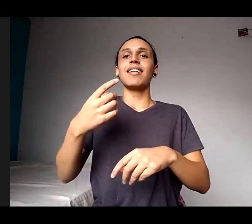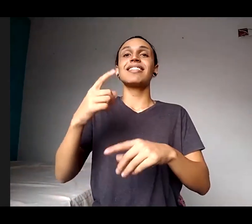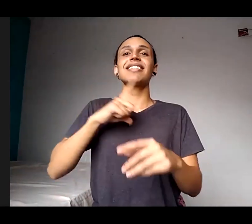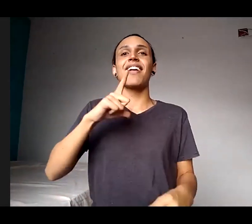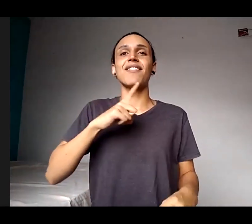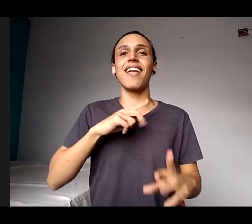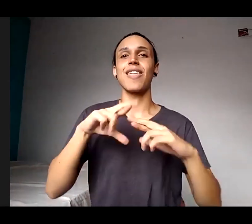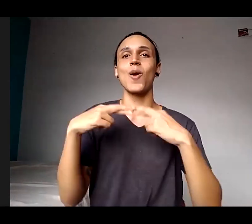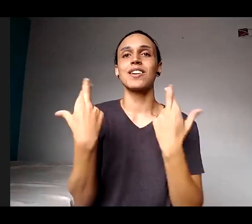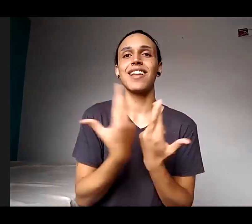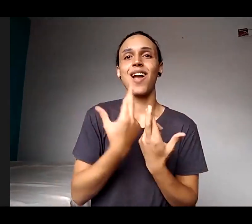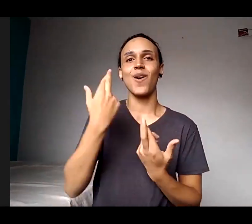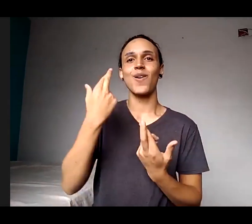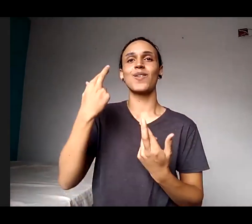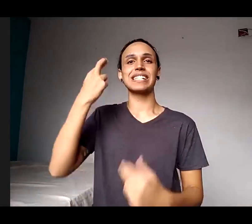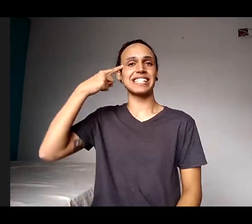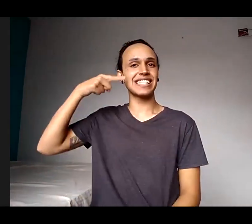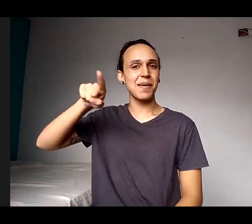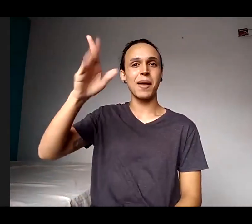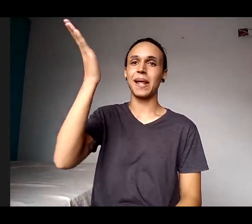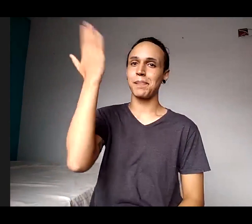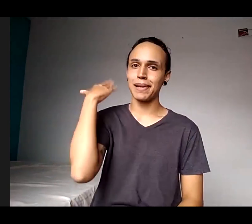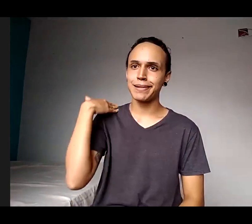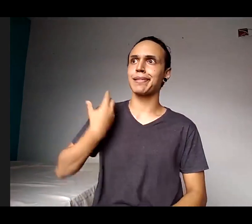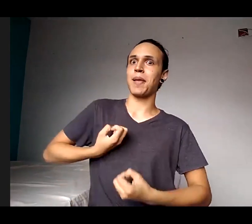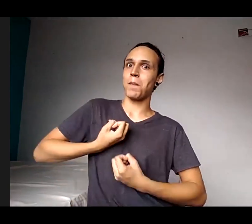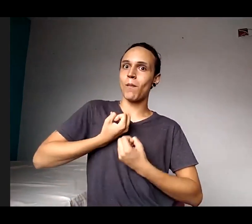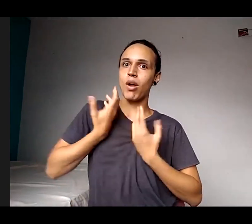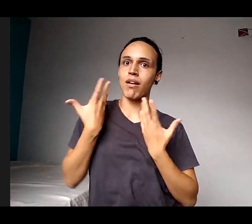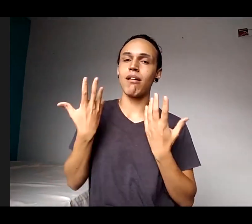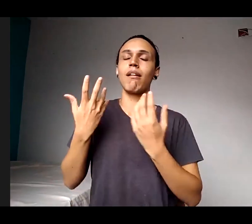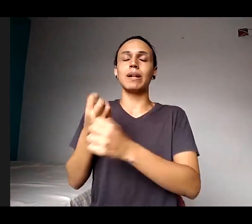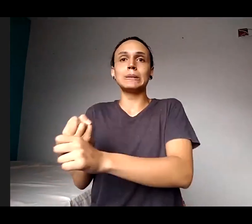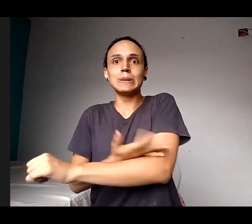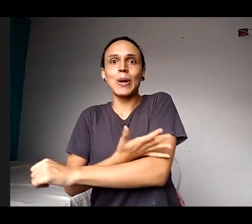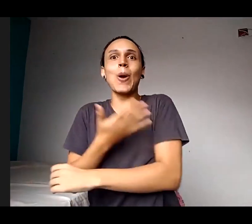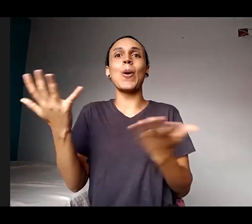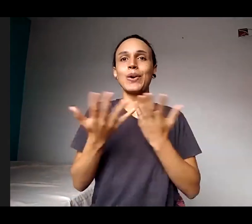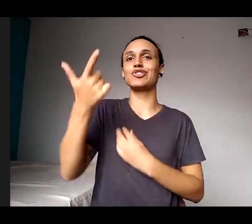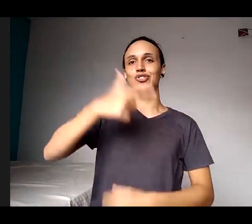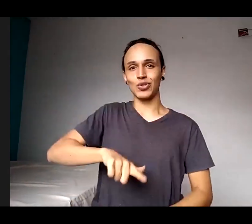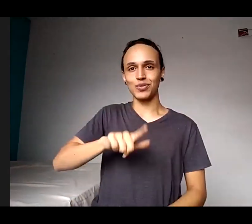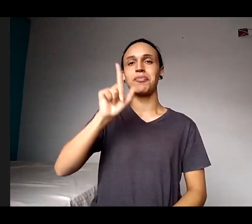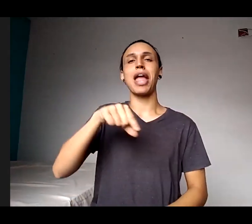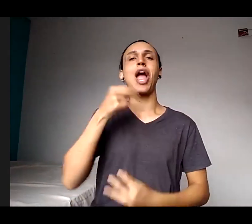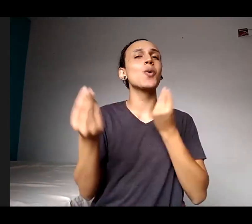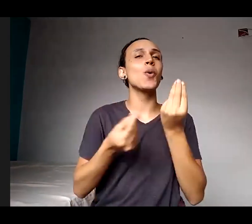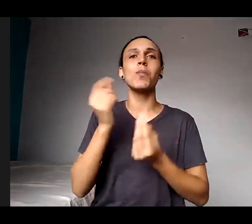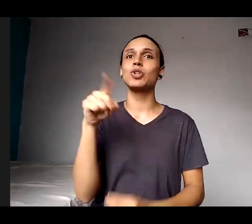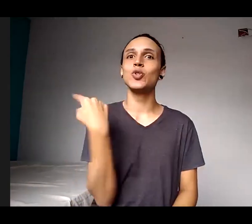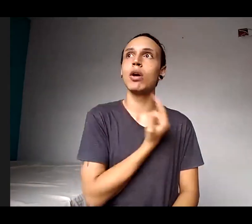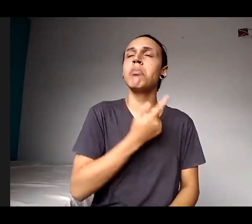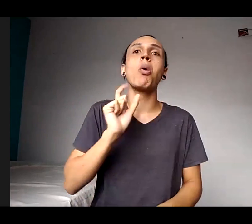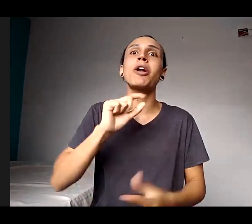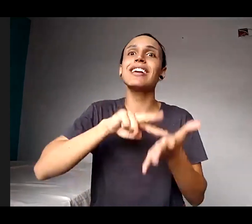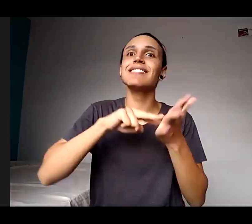passada me emocionei hoje de novo. E é assim que a gente vai encontrando significado para essa nossa missão institucional, para trabalho, para a